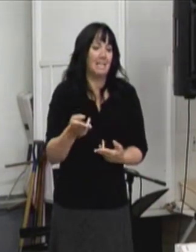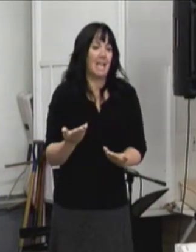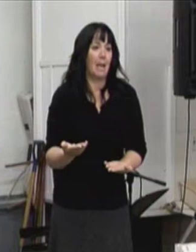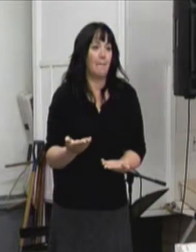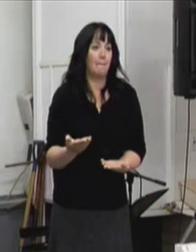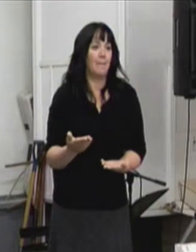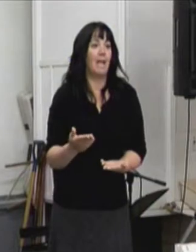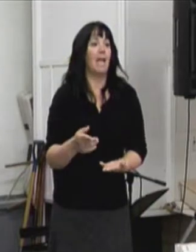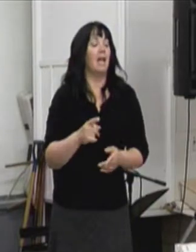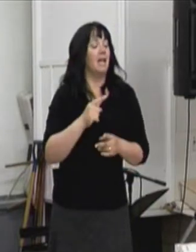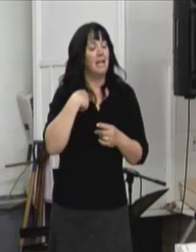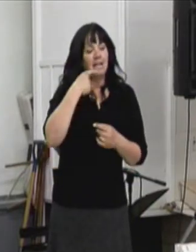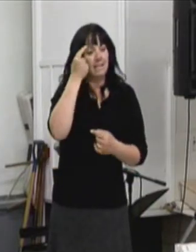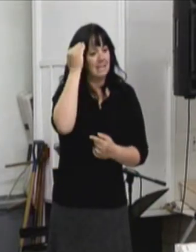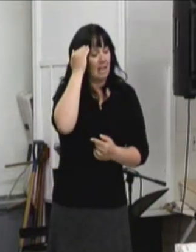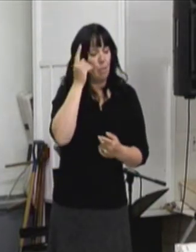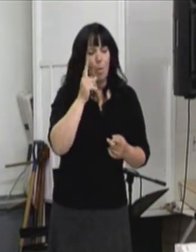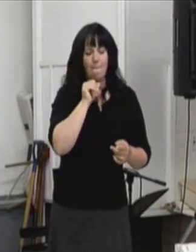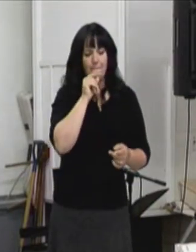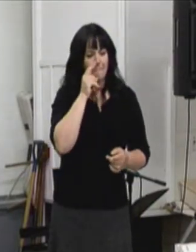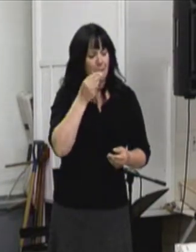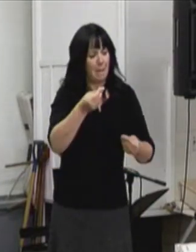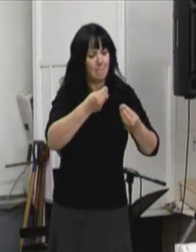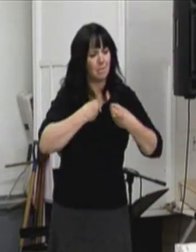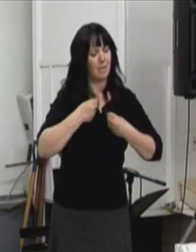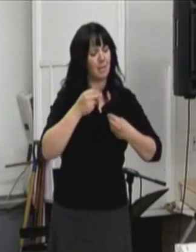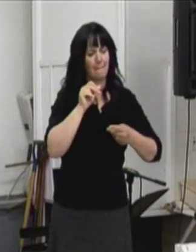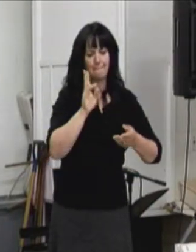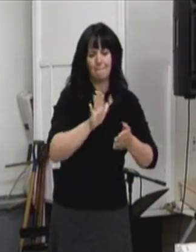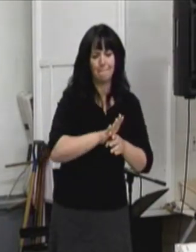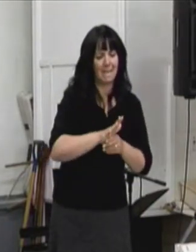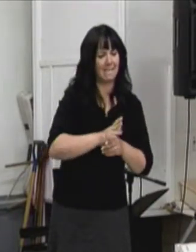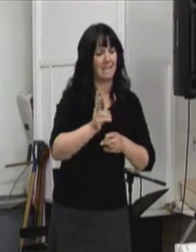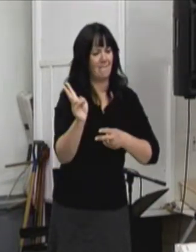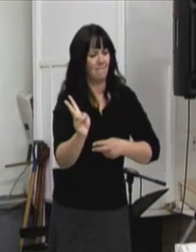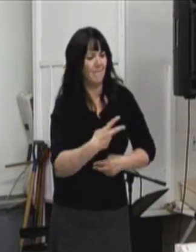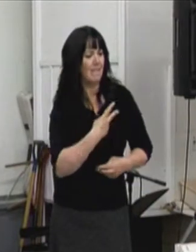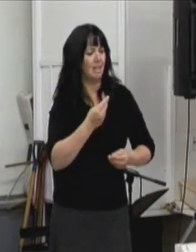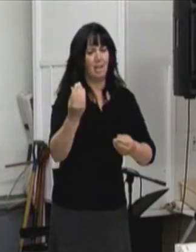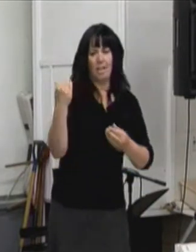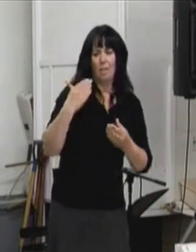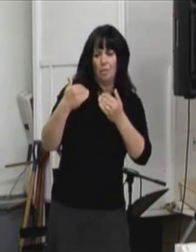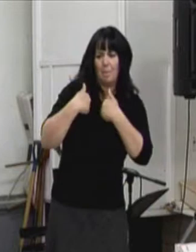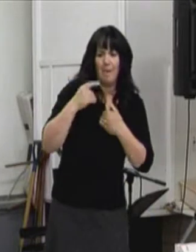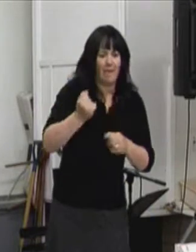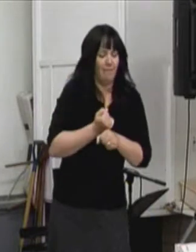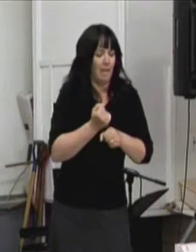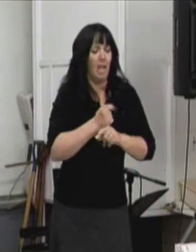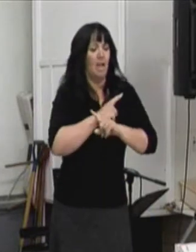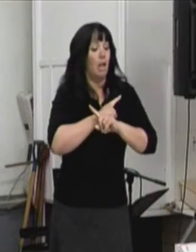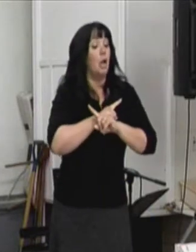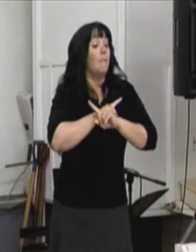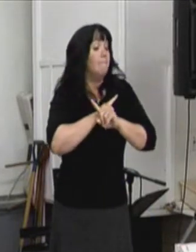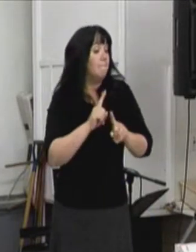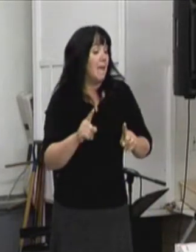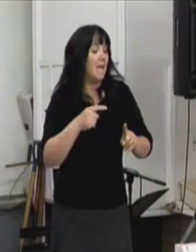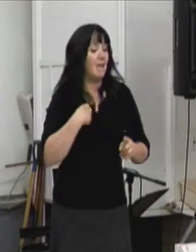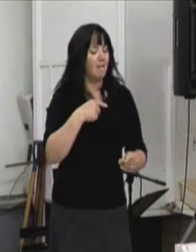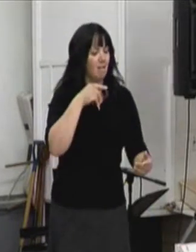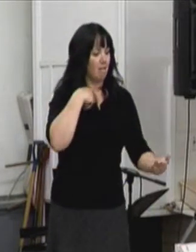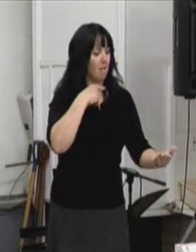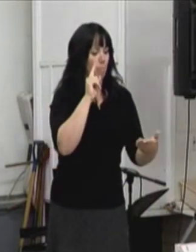cerveau ne me donnait pas la vitesse dont j'avais besoin pour accomplir les tâches demandées, mais j'étais très bonne en théorie.